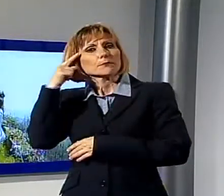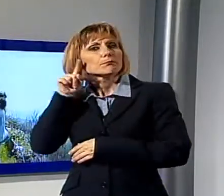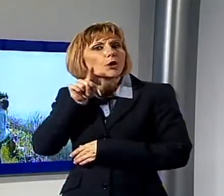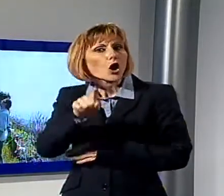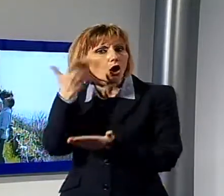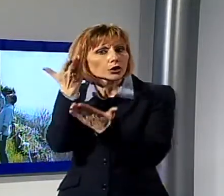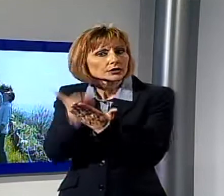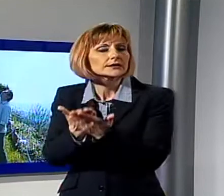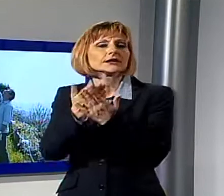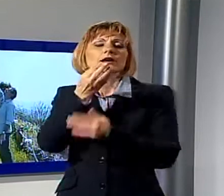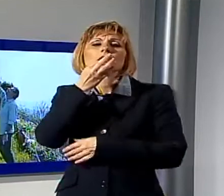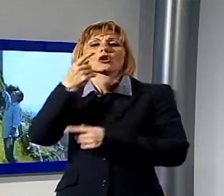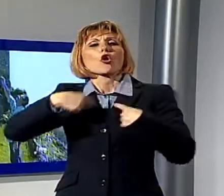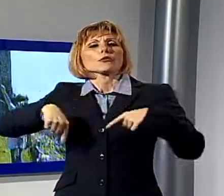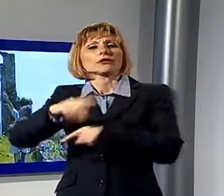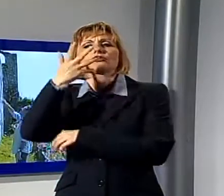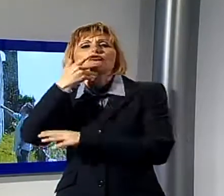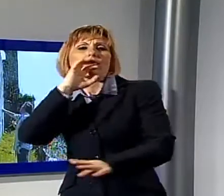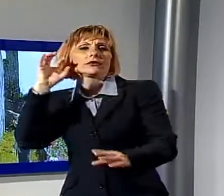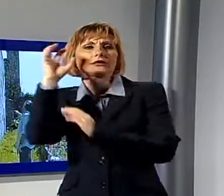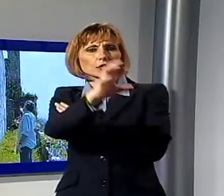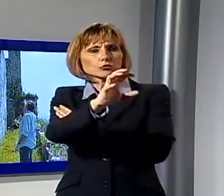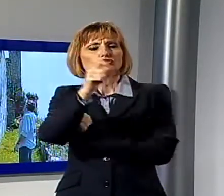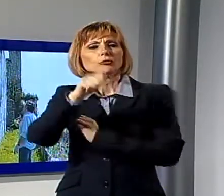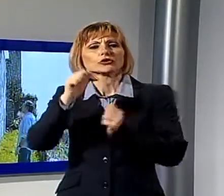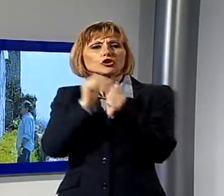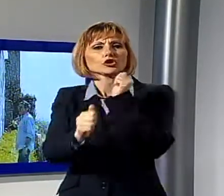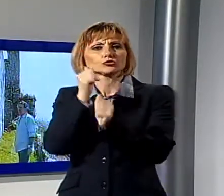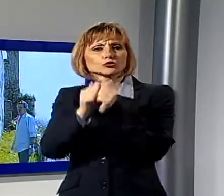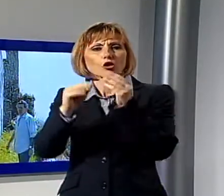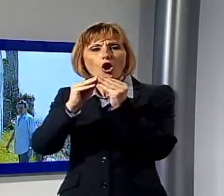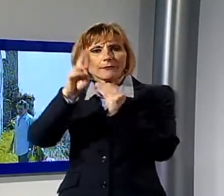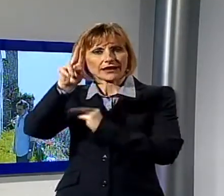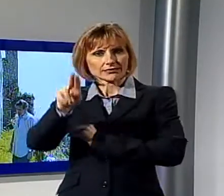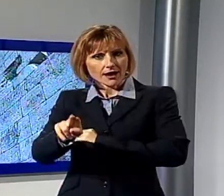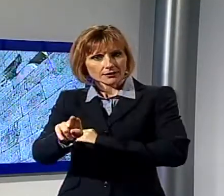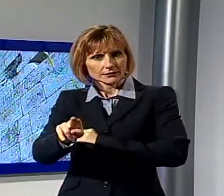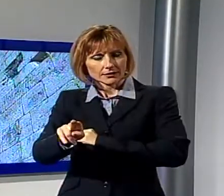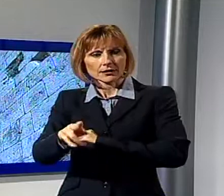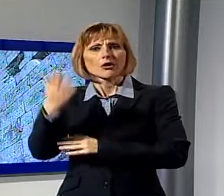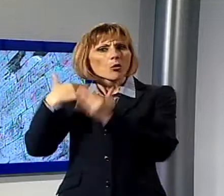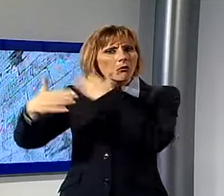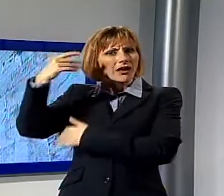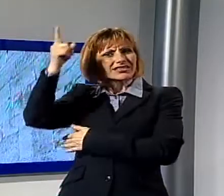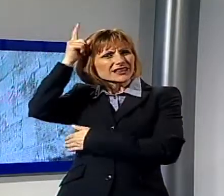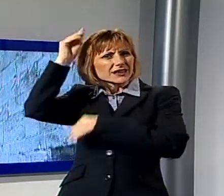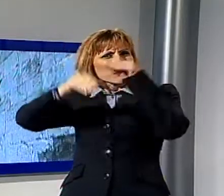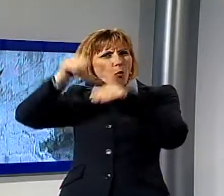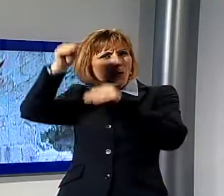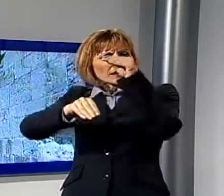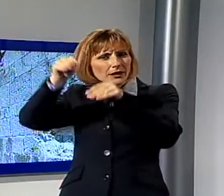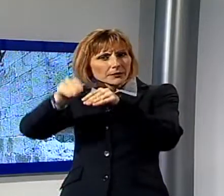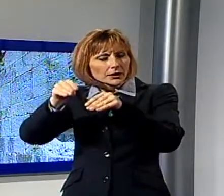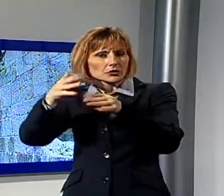c'è anche quella di una denuncia ai carabinieri per distruzione di opera d'arte. Laddove non arrivarono i colpi di mortaio dei tedeschi, i cui